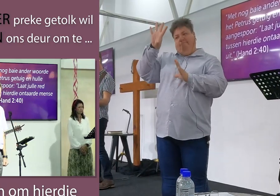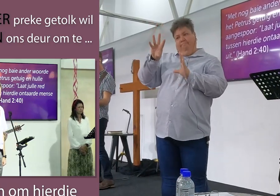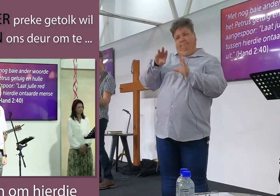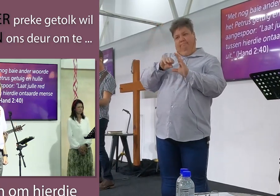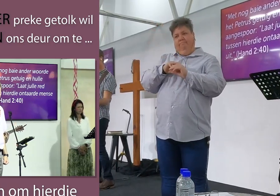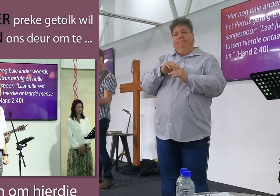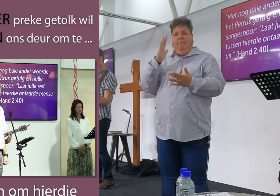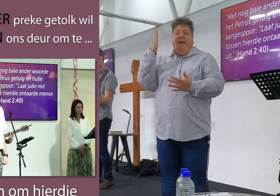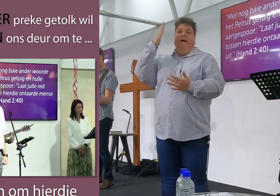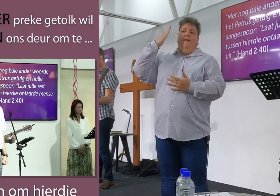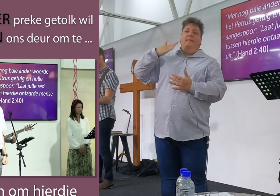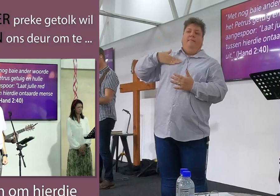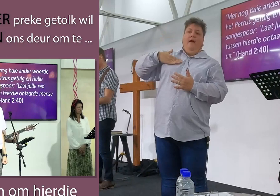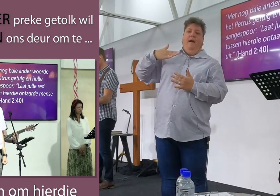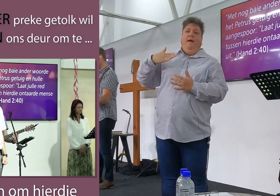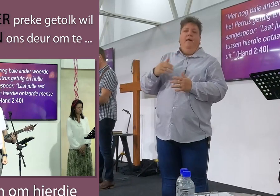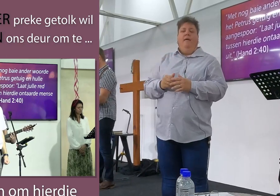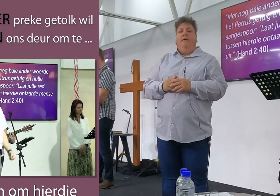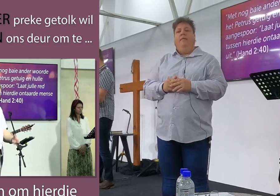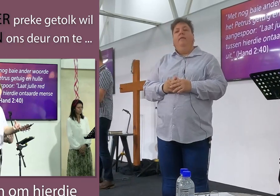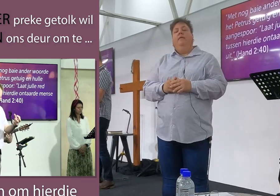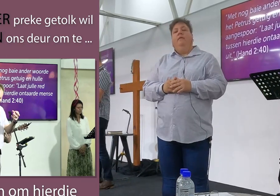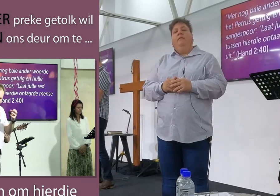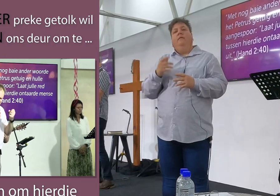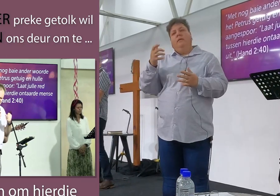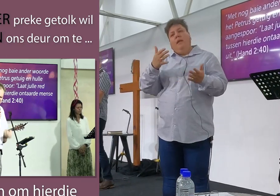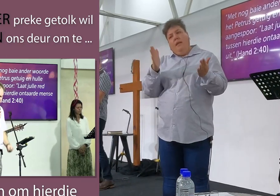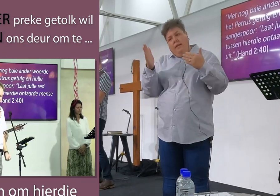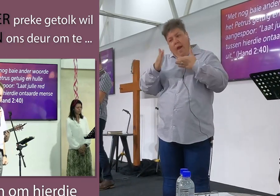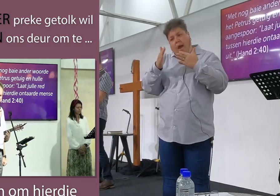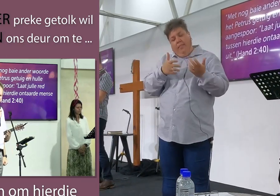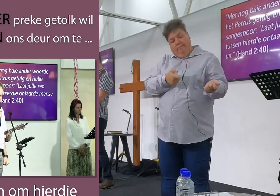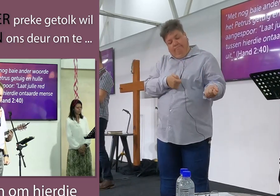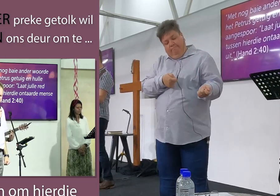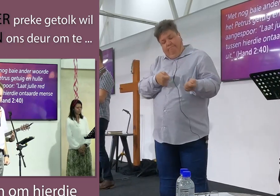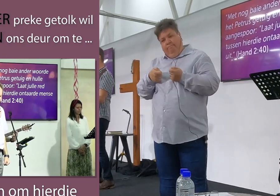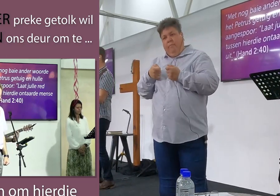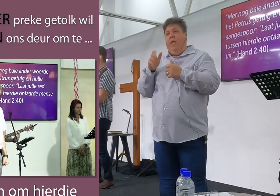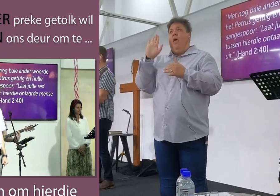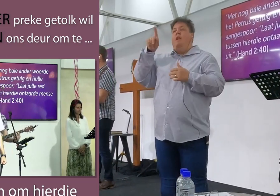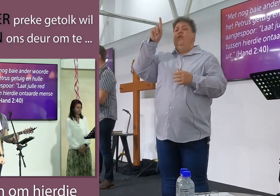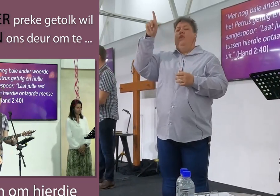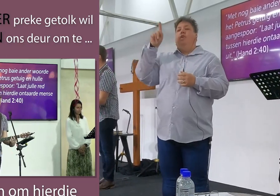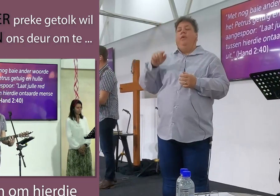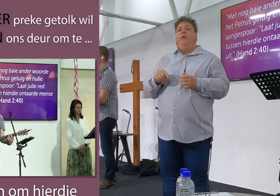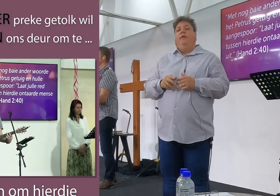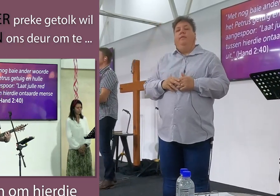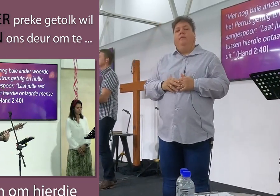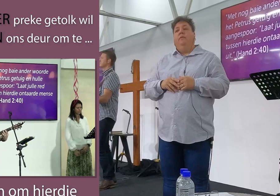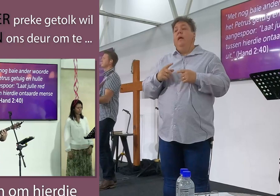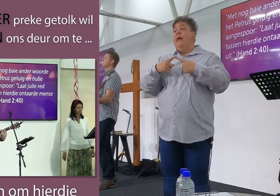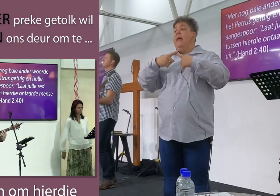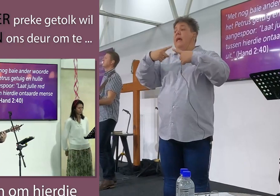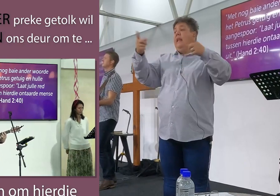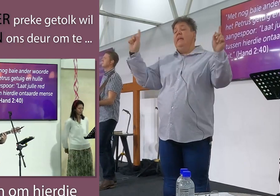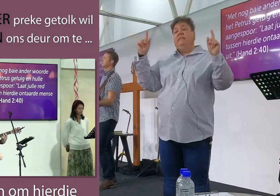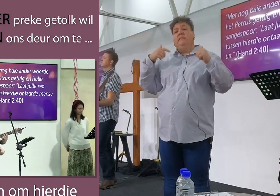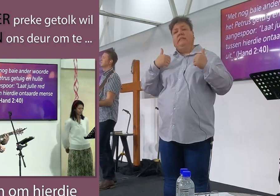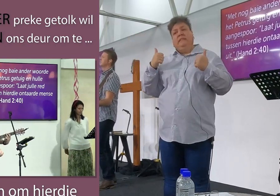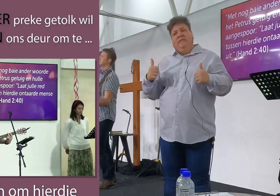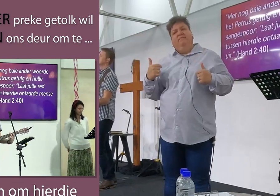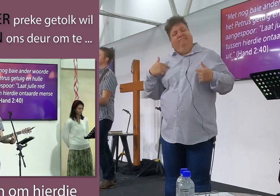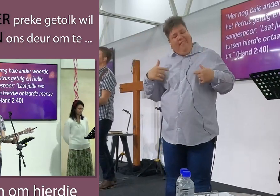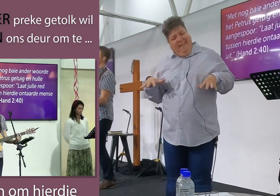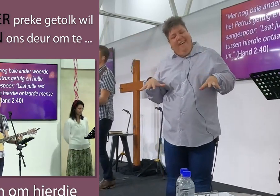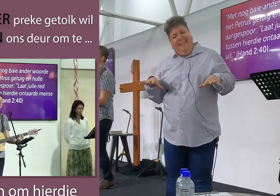persoon sal aanraak en vir om nader sal trek aan jy maar jyre vir die rest van ons wat hier sit en weet ons